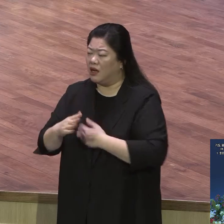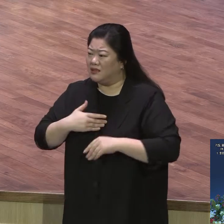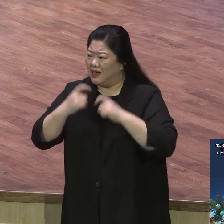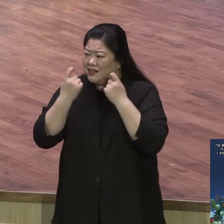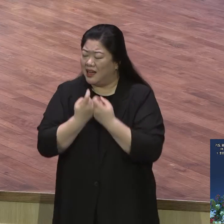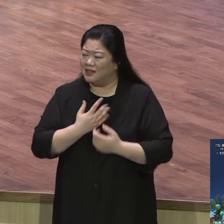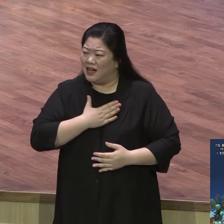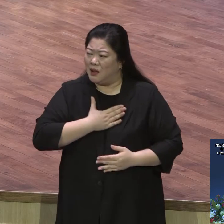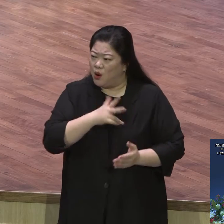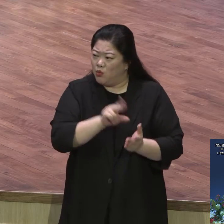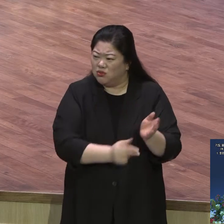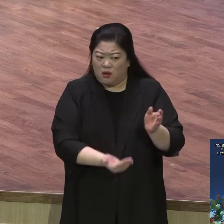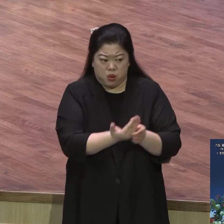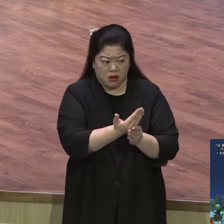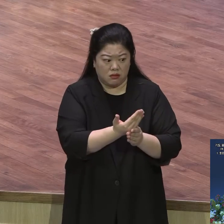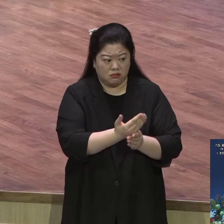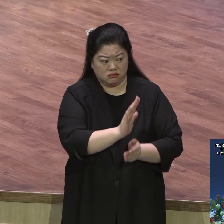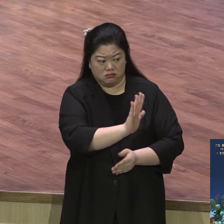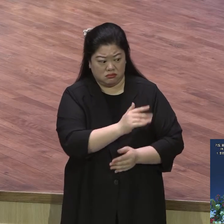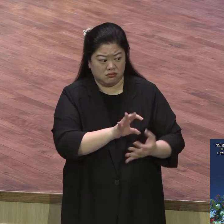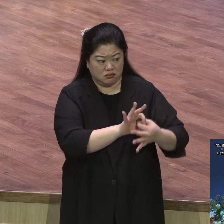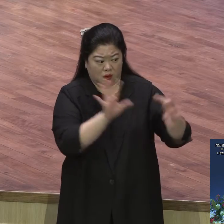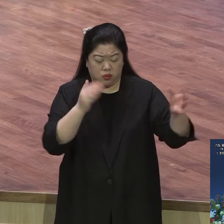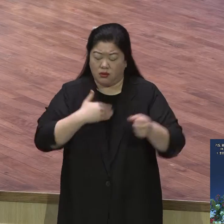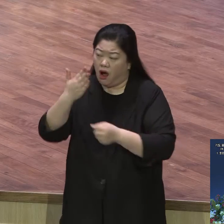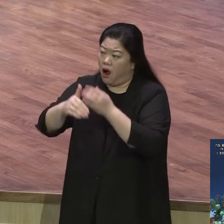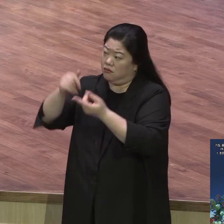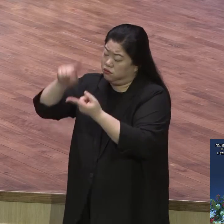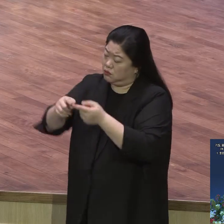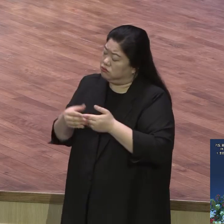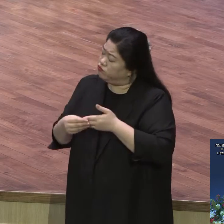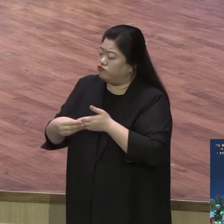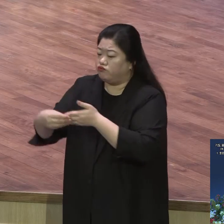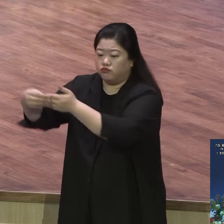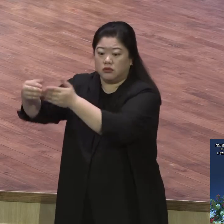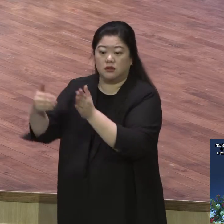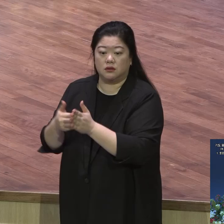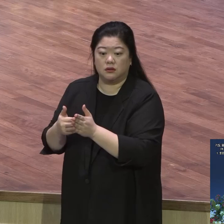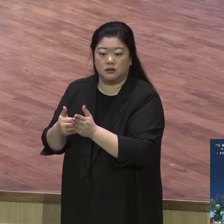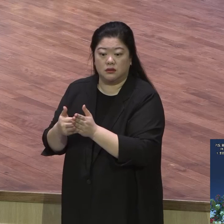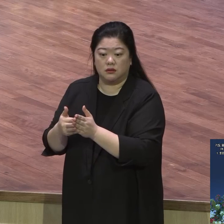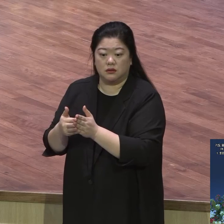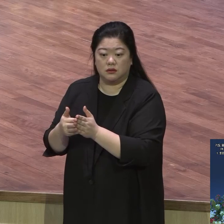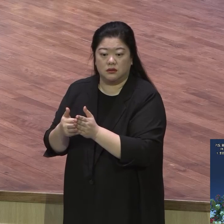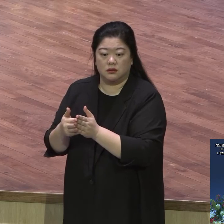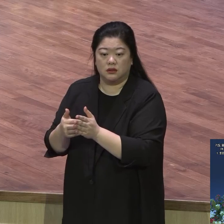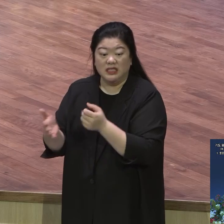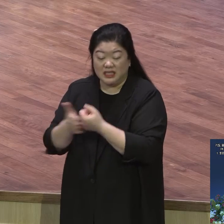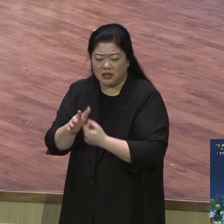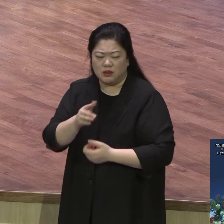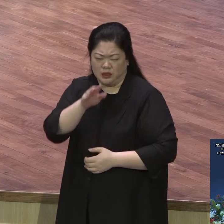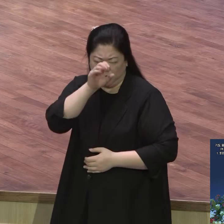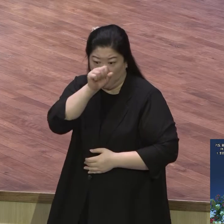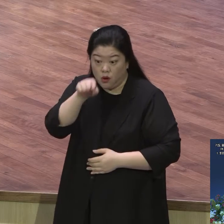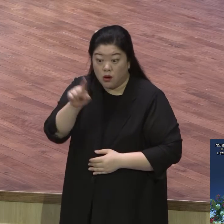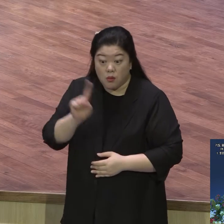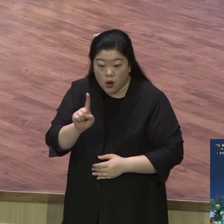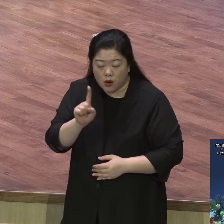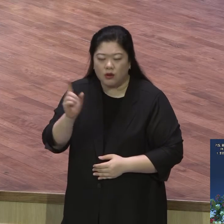하나님께서 우리에게 주시는 가장 큰 선물이 뭐냐 바로 성령이 있어요 요셉이 시대적으로